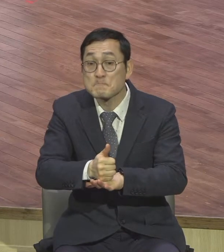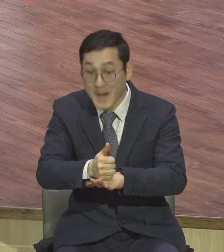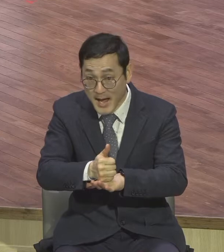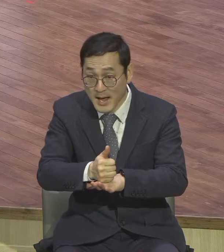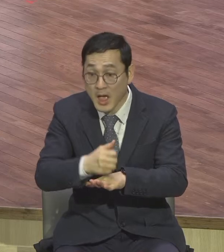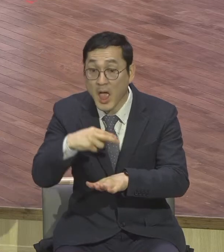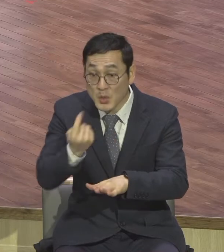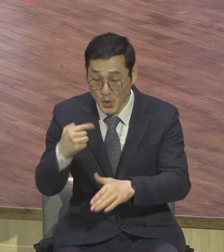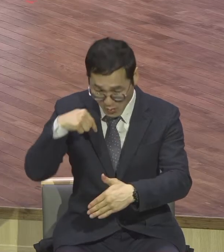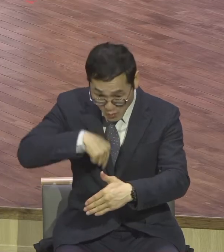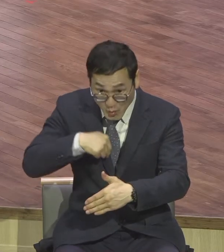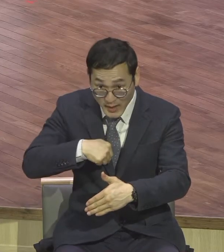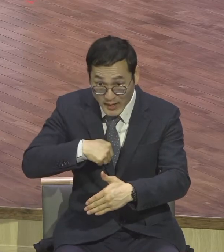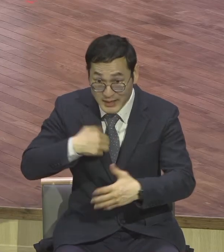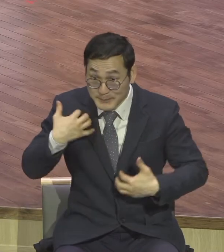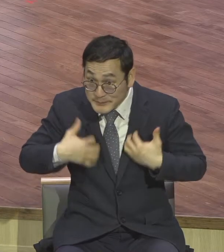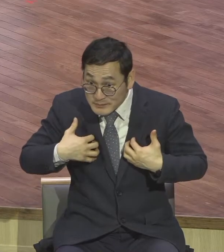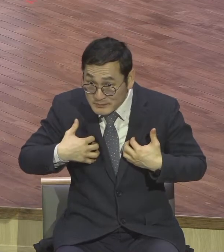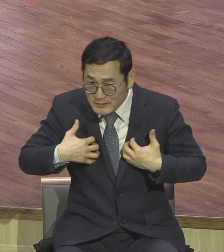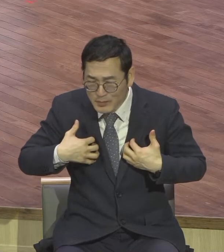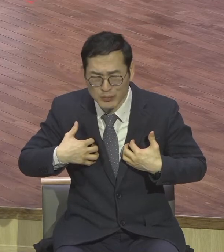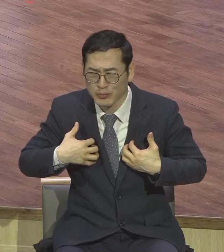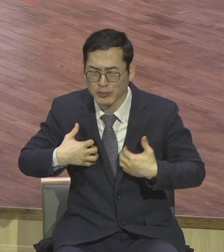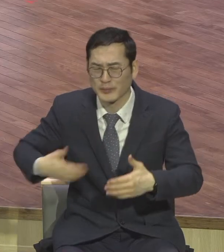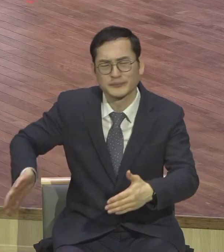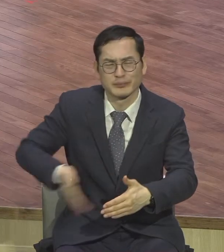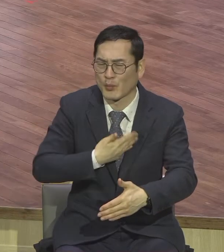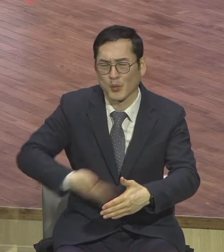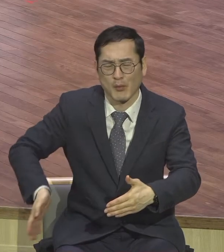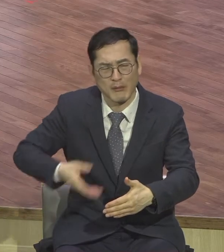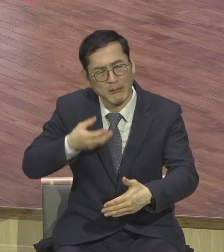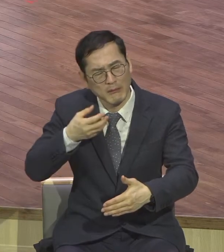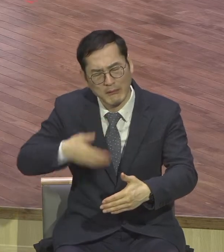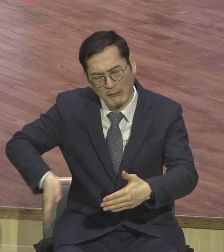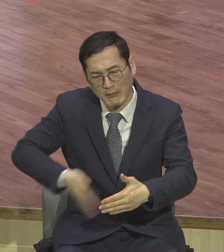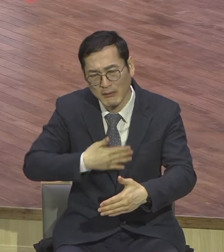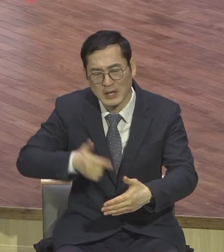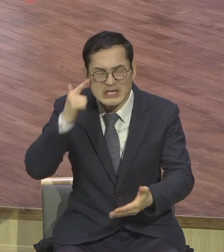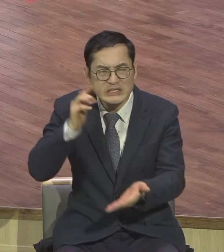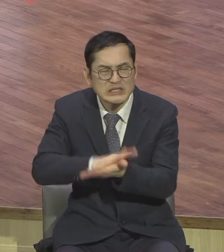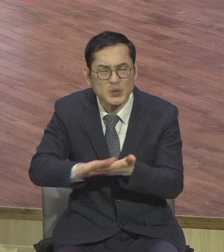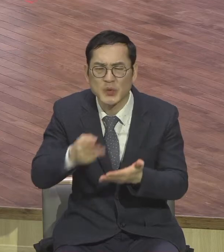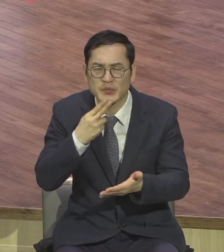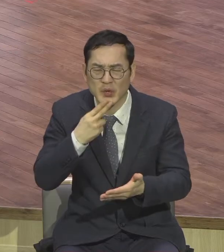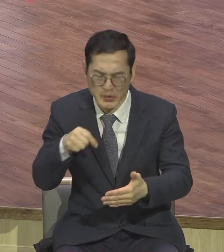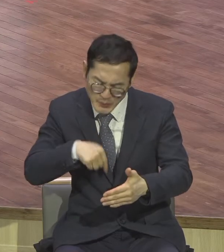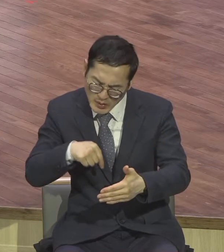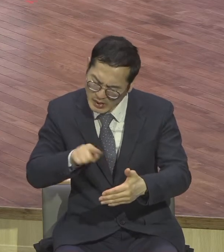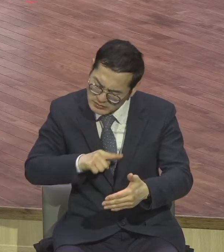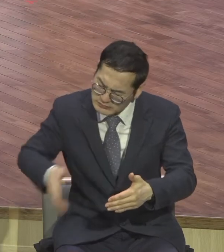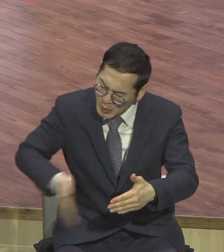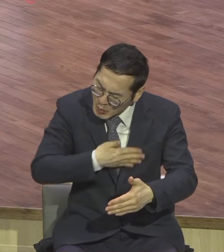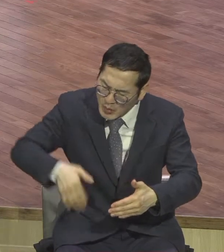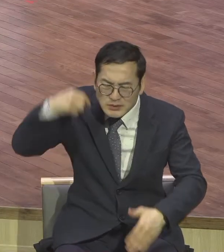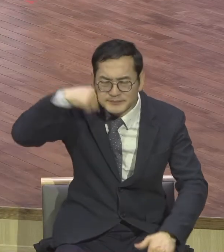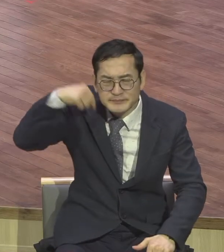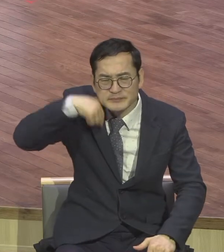원수 다 갚아서 그럼 시원해야 되는데 뭔가 공허하게 되어있어요 공허뿐입니다